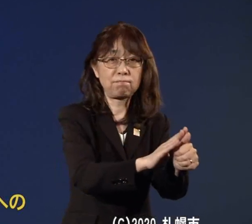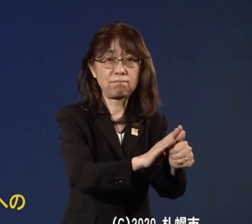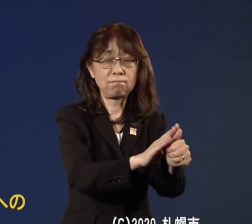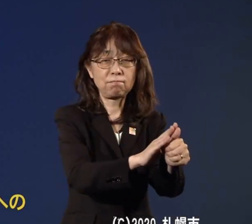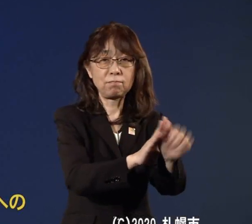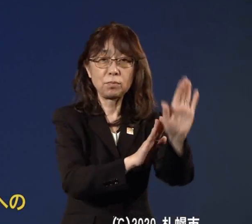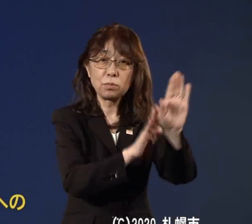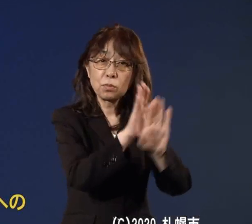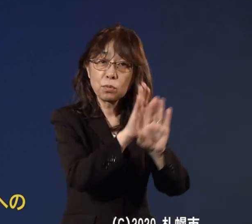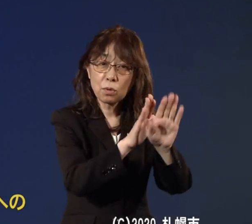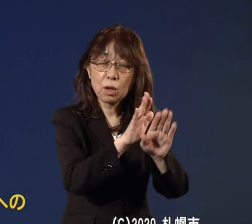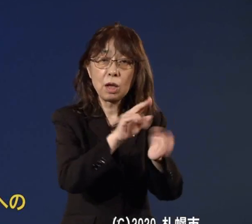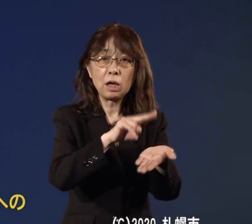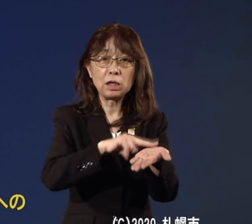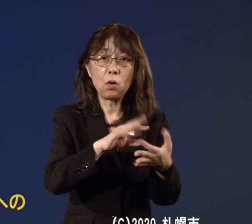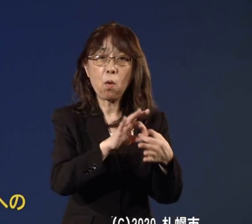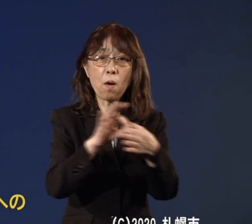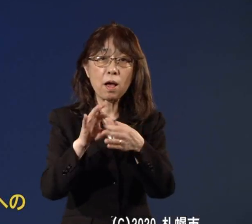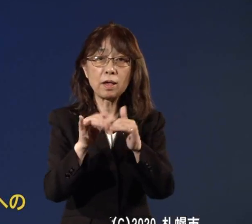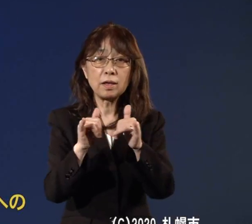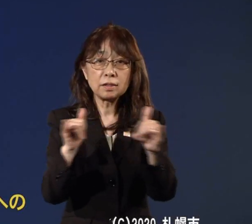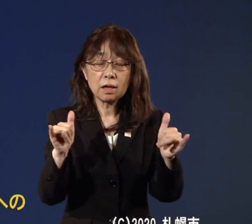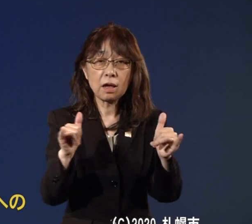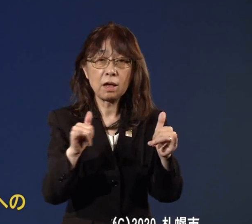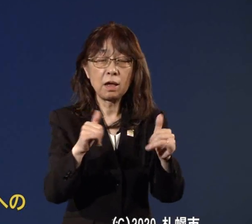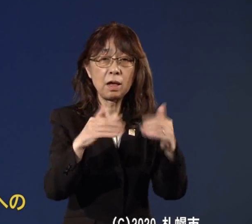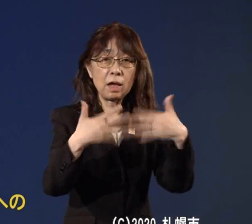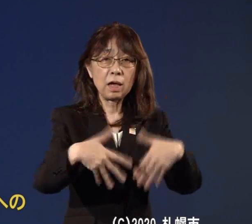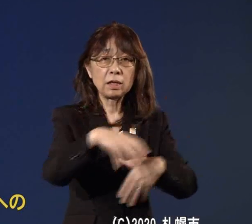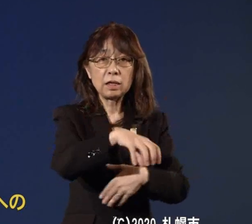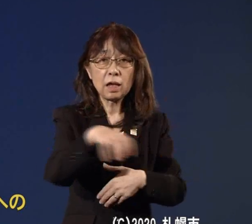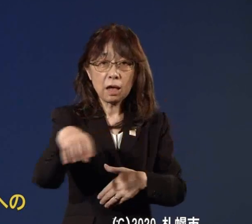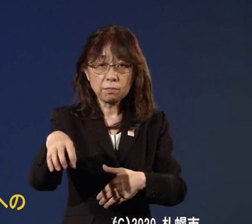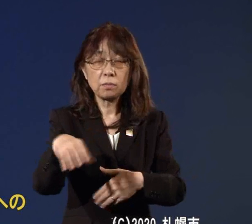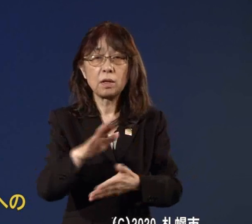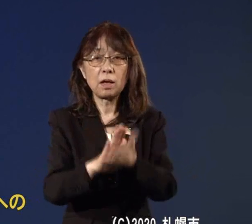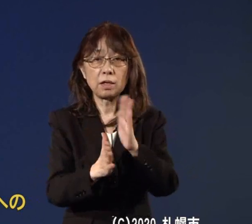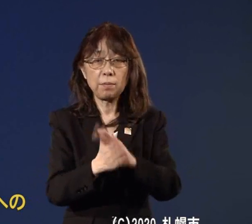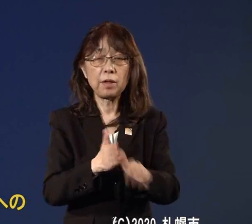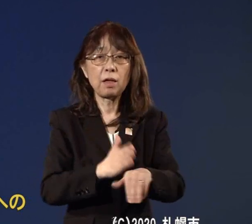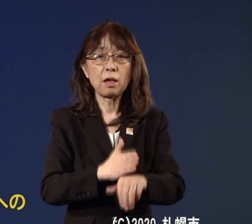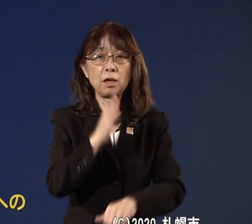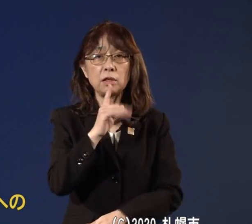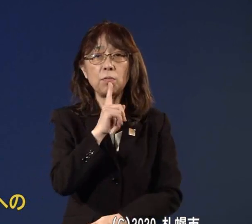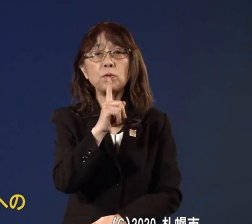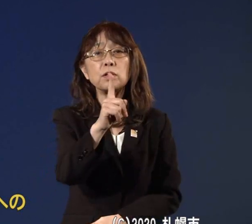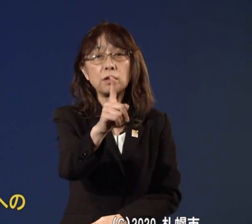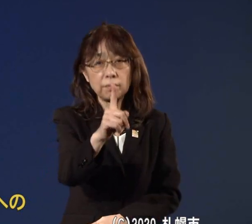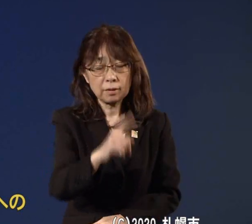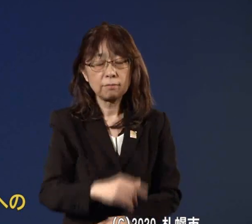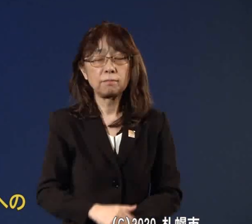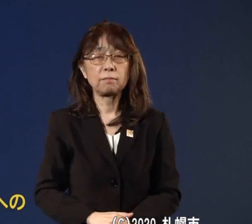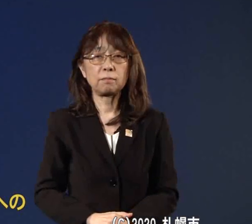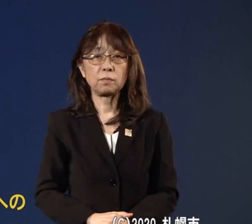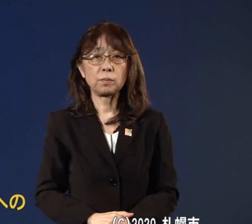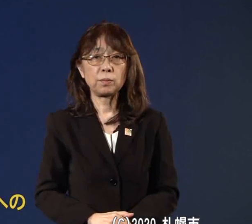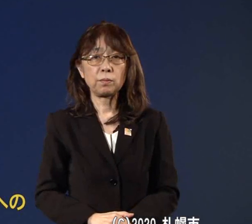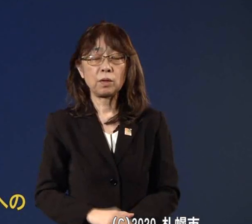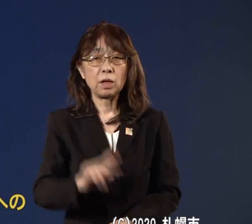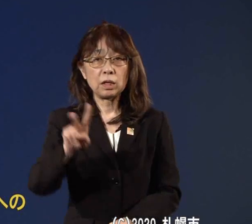医療関係者の皆様医療機関の皆様に改めて感謝を申し上げたいと思いますこの236